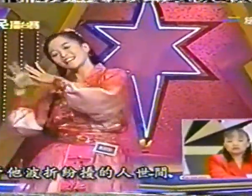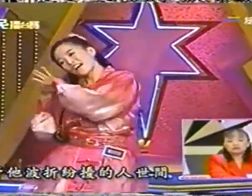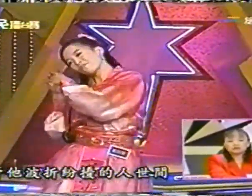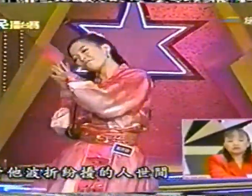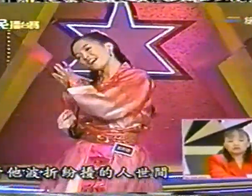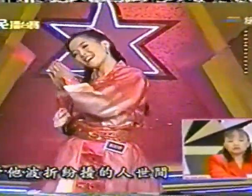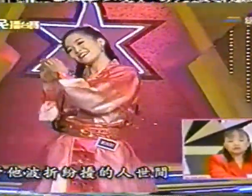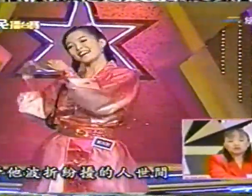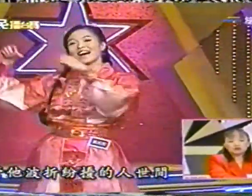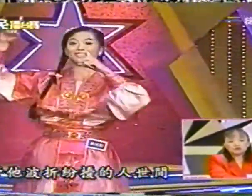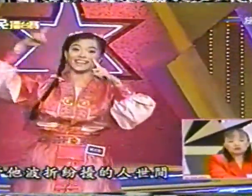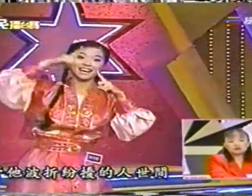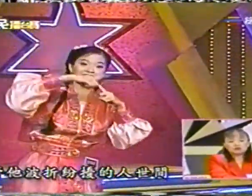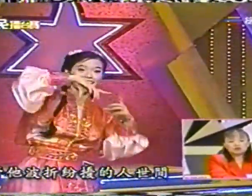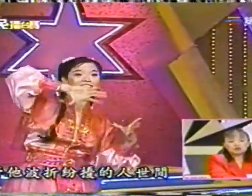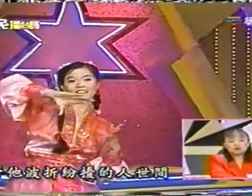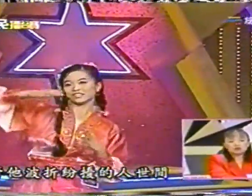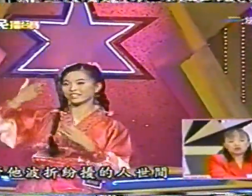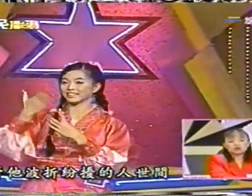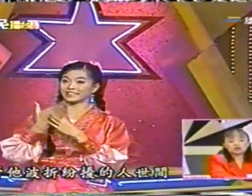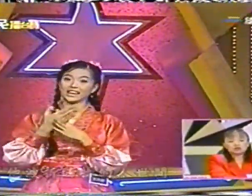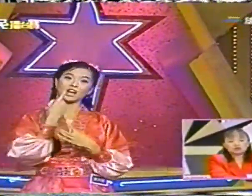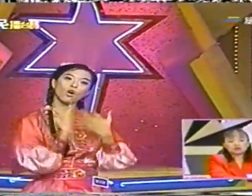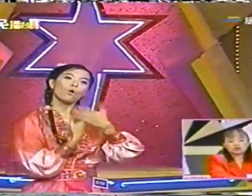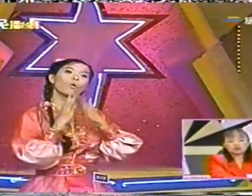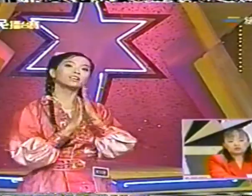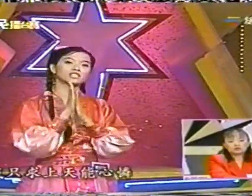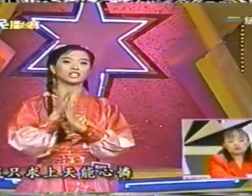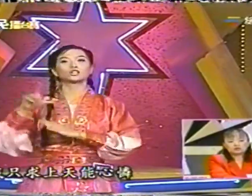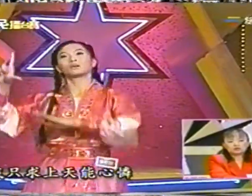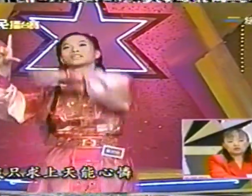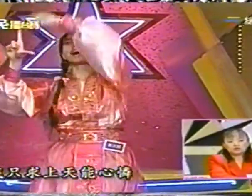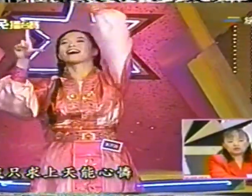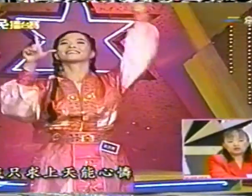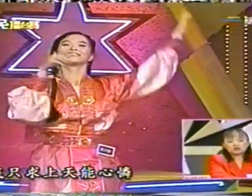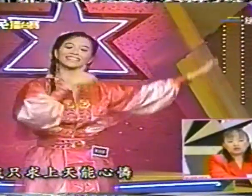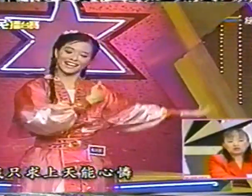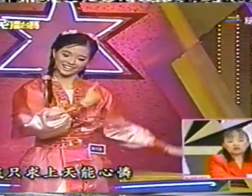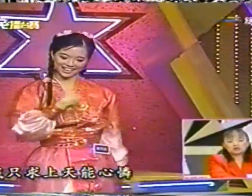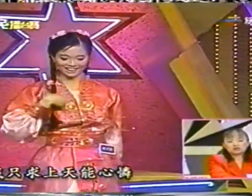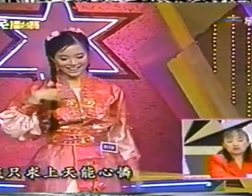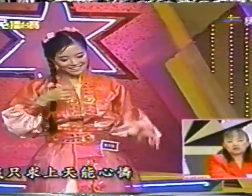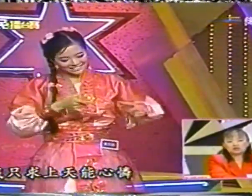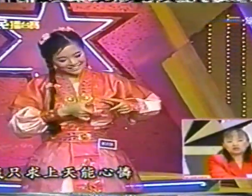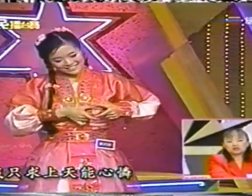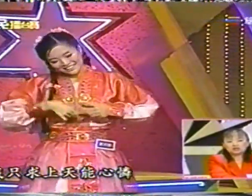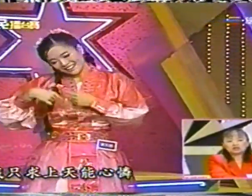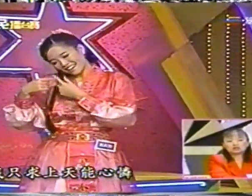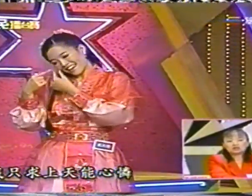那纷扰的人世间我只求上天的心灵